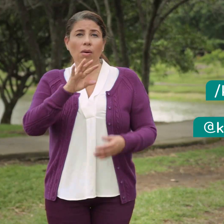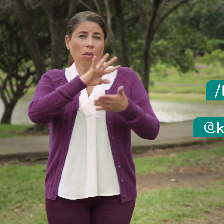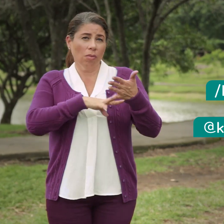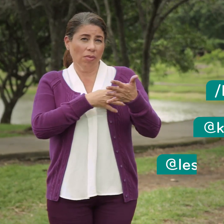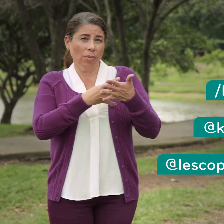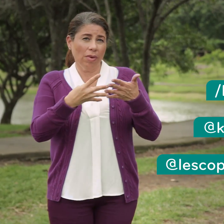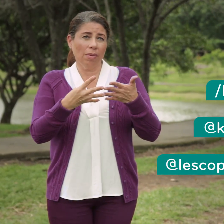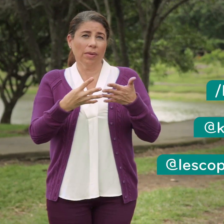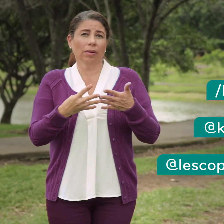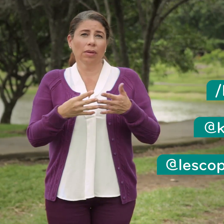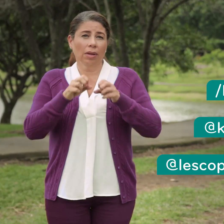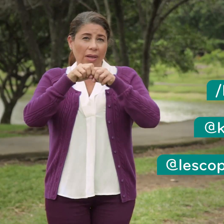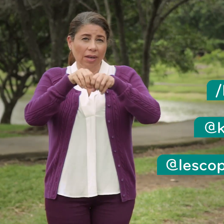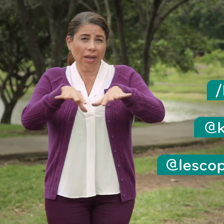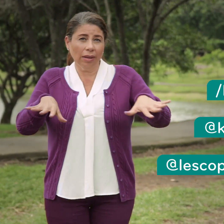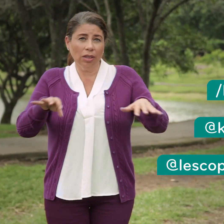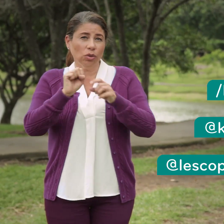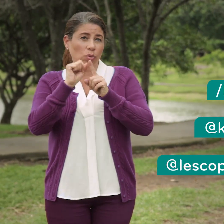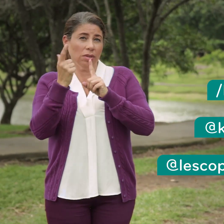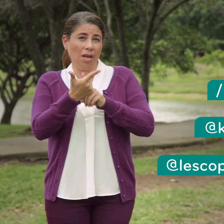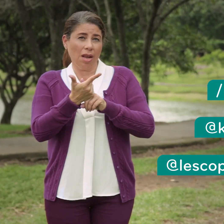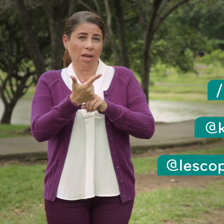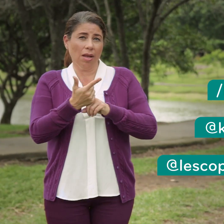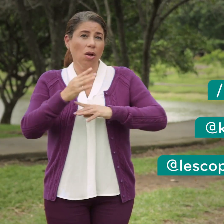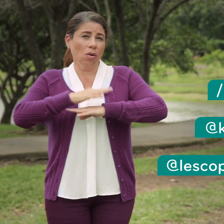Busca la programación en las redes sociales de Colby.